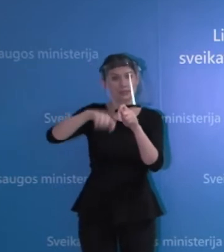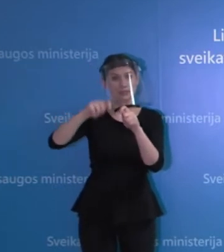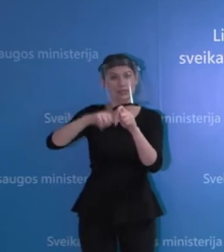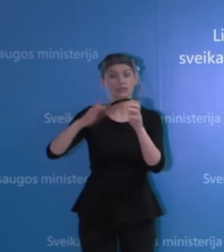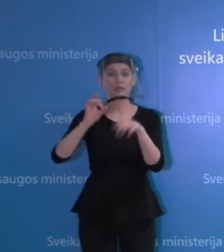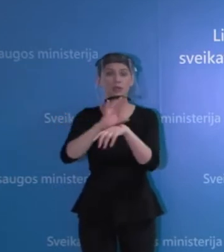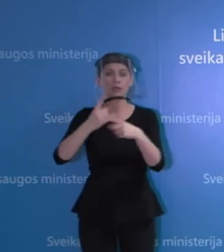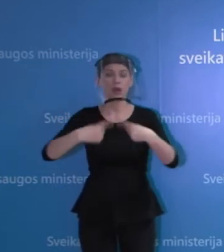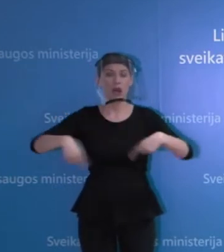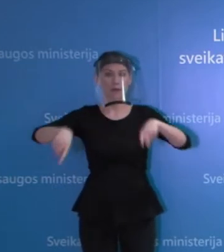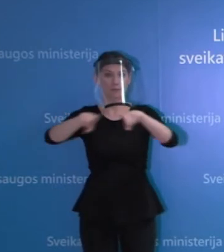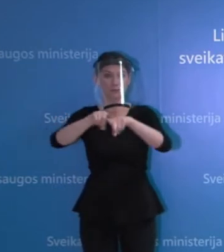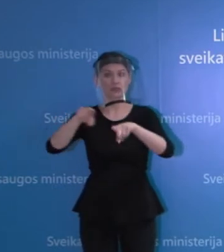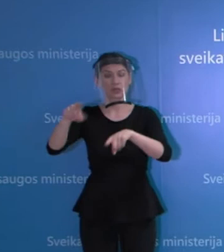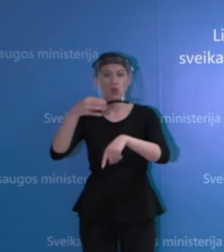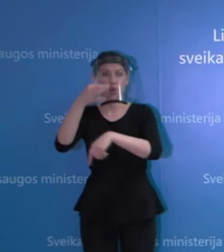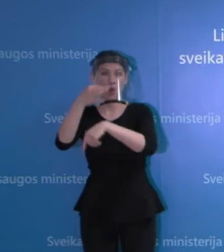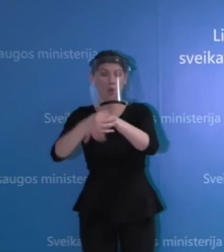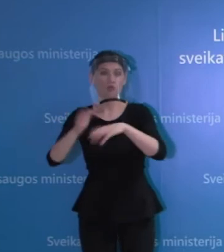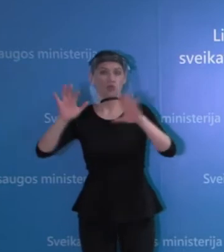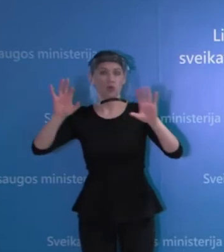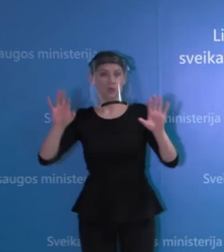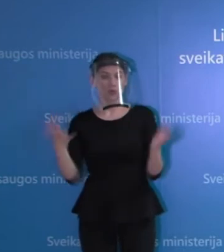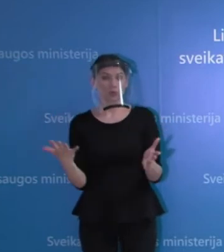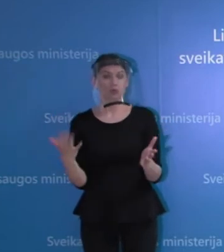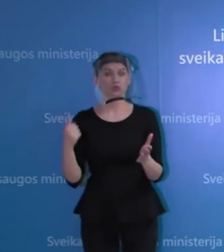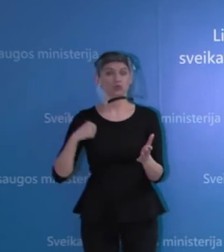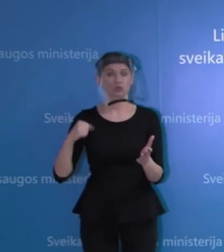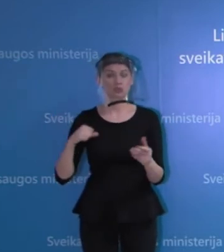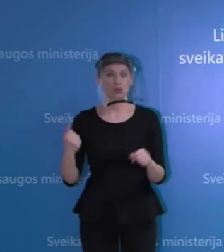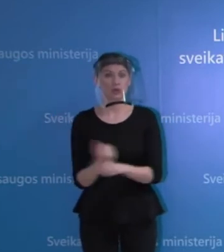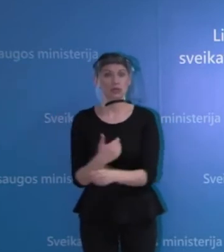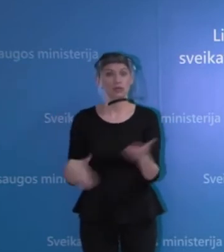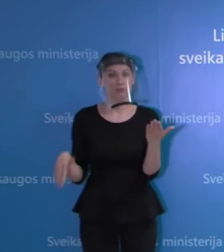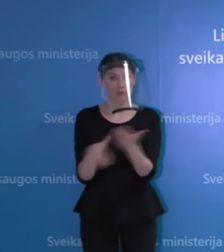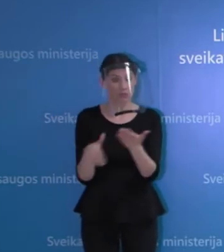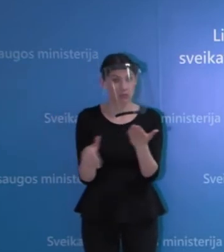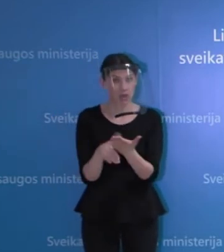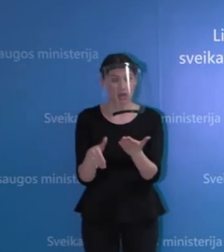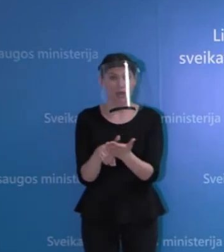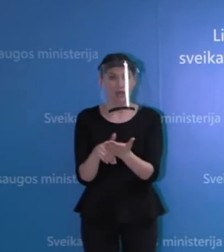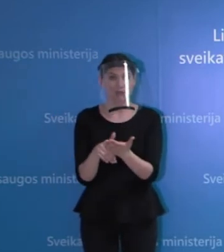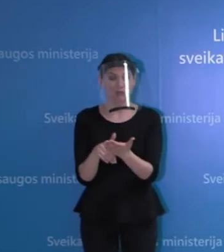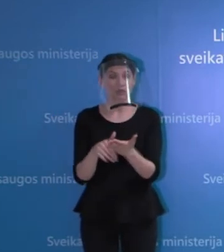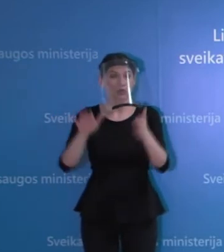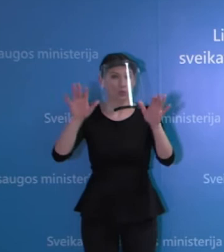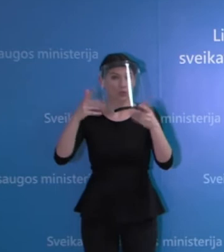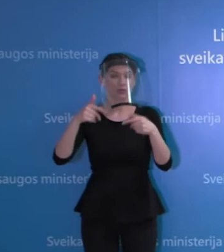regione ir užtikrinti, kad pacientam prireikus pagalba būtų teikiama visose jų